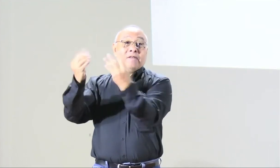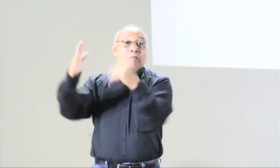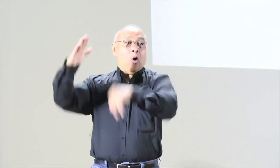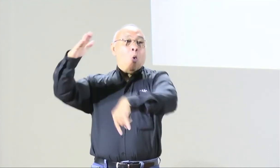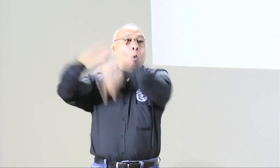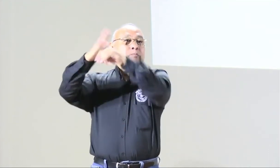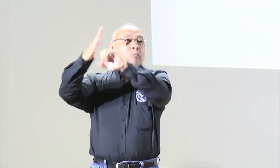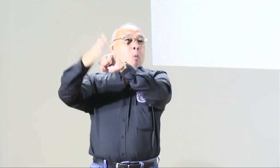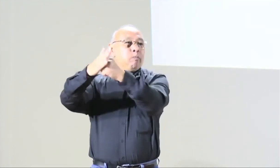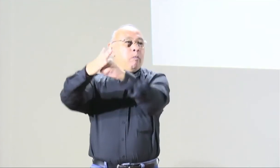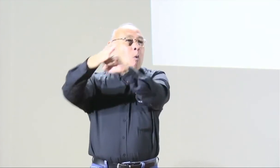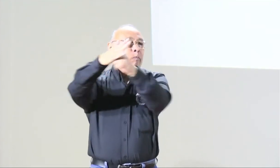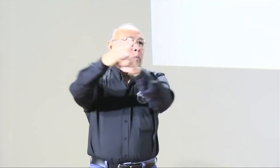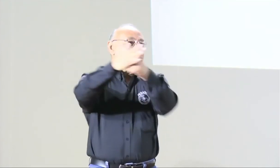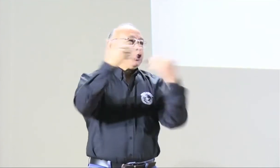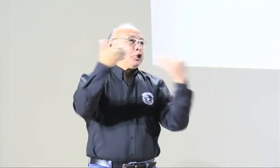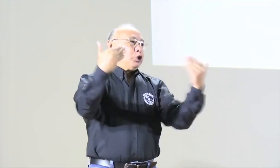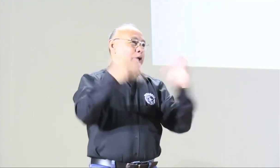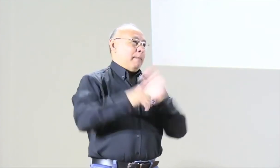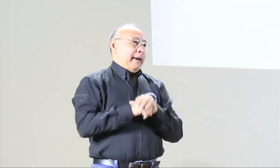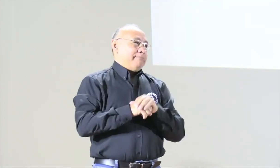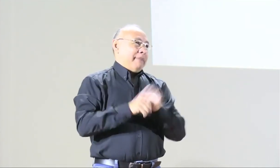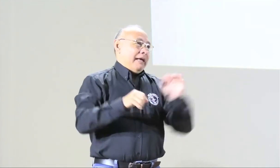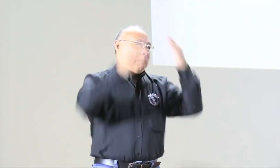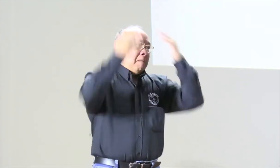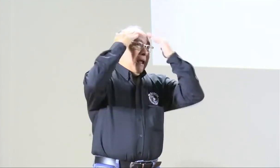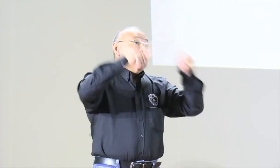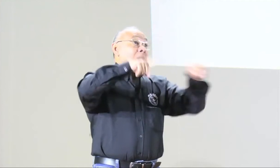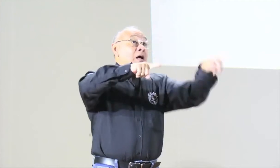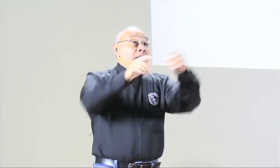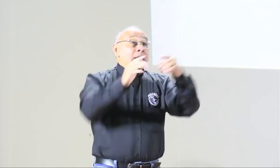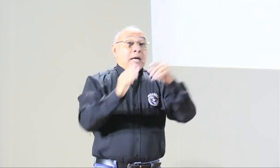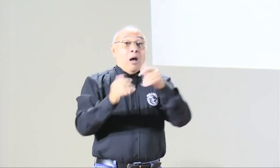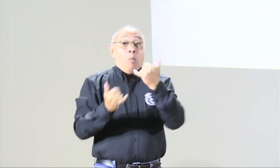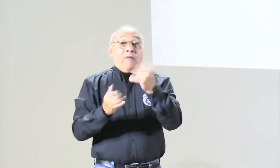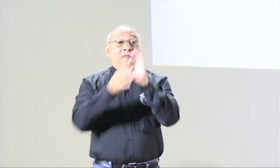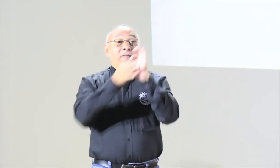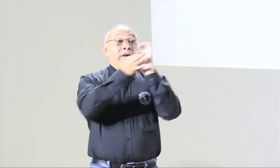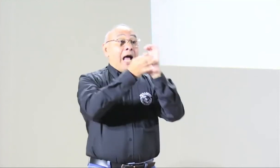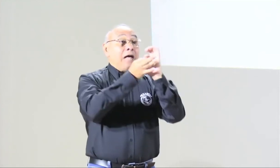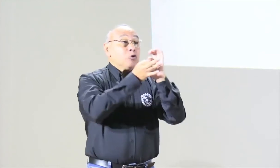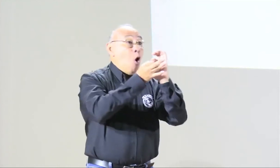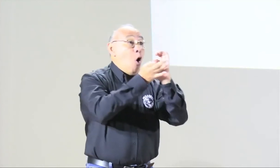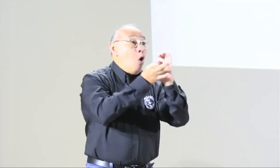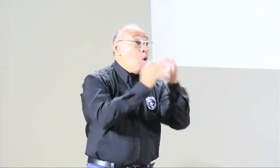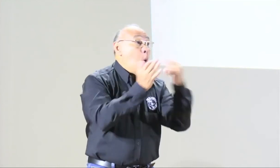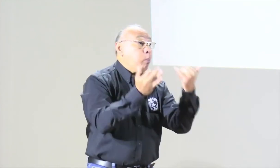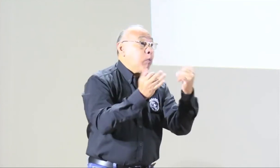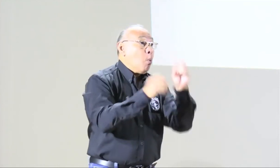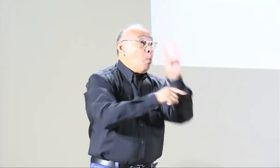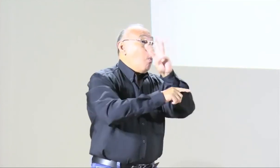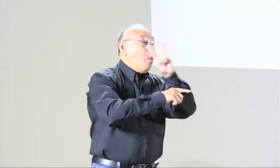sino que vamos a seleccionar en vivos. Y creo que esto va a ser más fácil